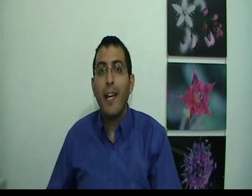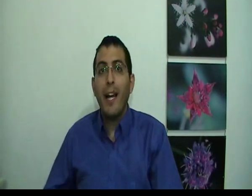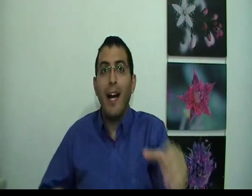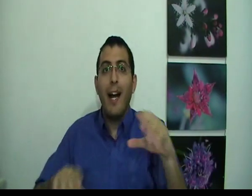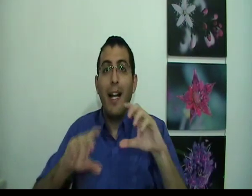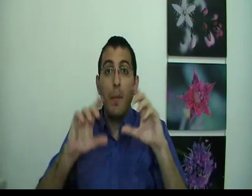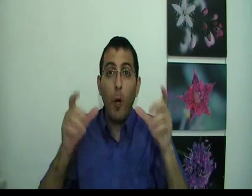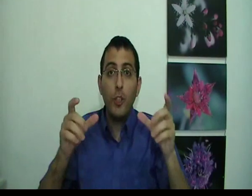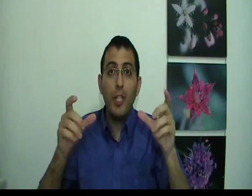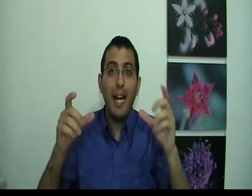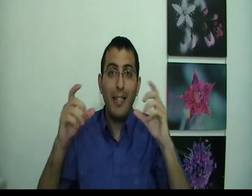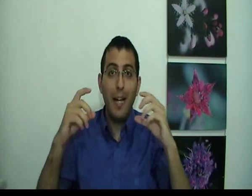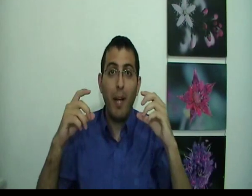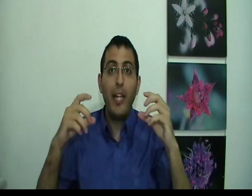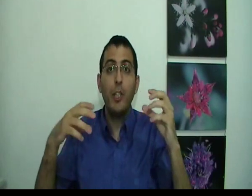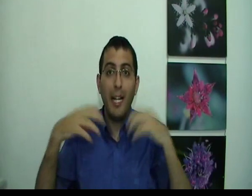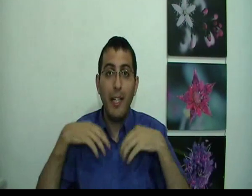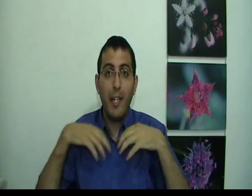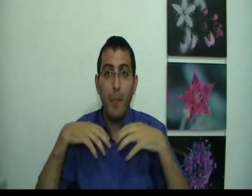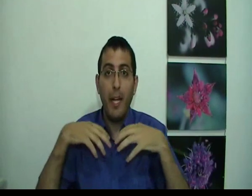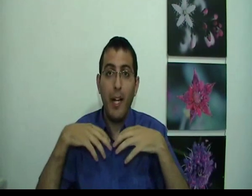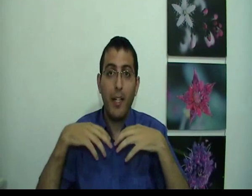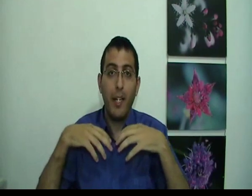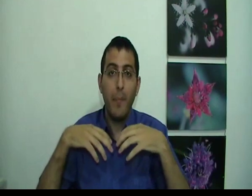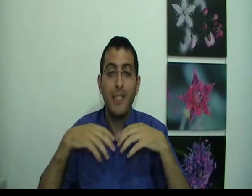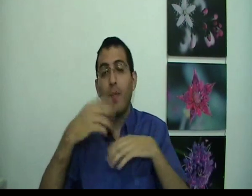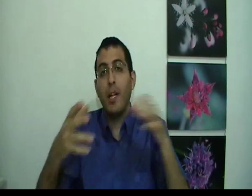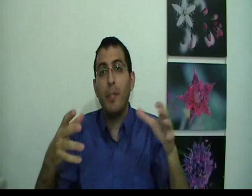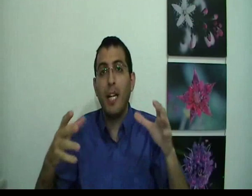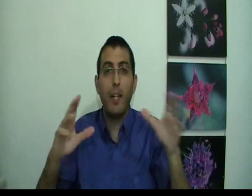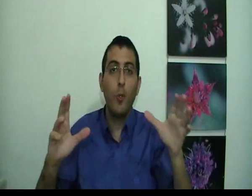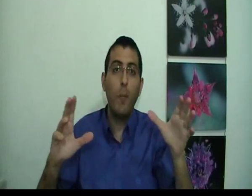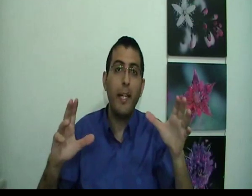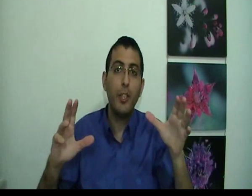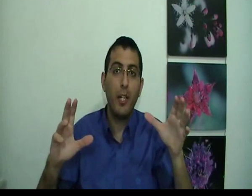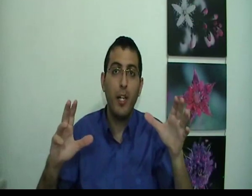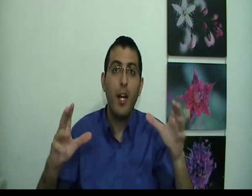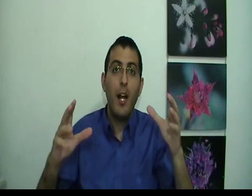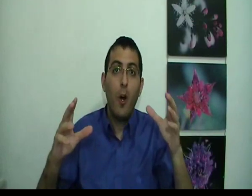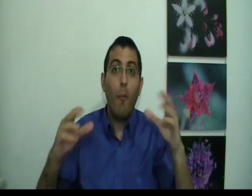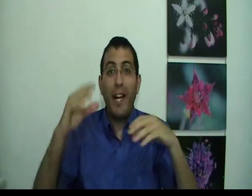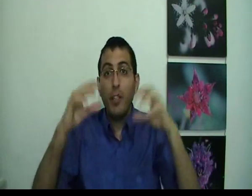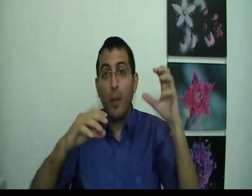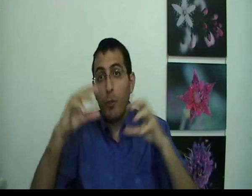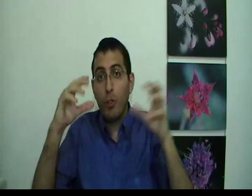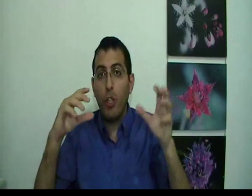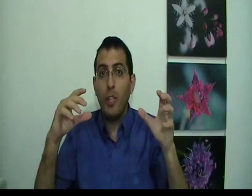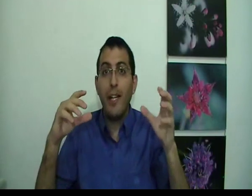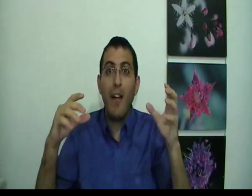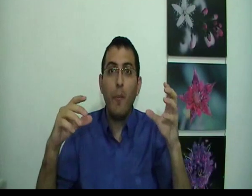למרות שאדם מרגיש אני כלפי עצמם וכלפי שרדרים הוא לא מרגיש אני הוא מרגיש רמות שונות של אני מאף על